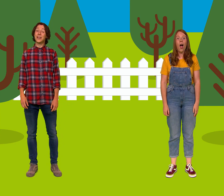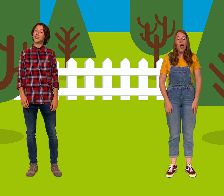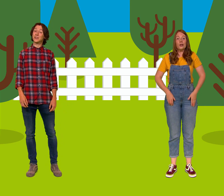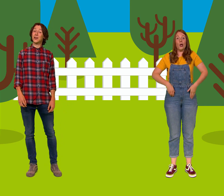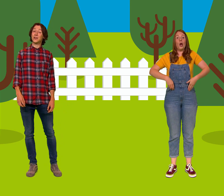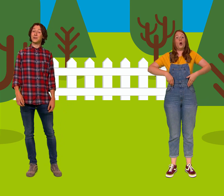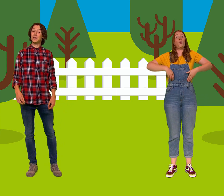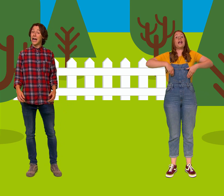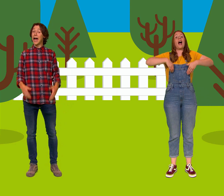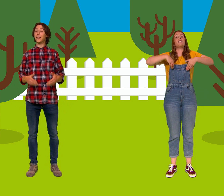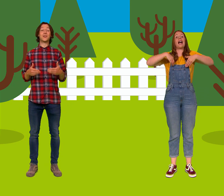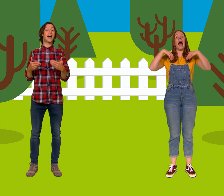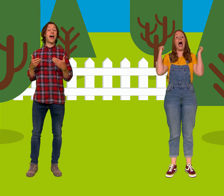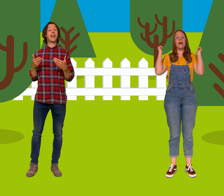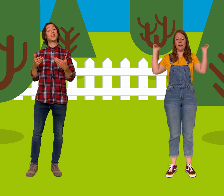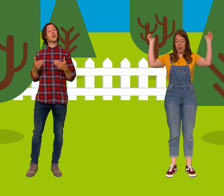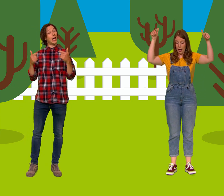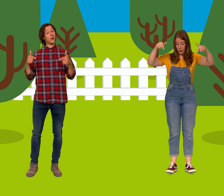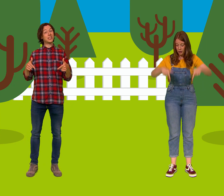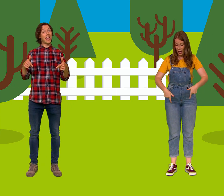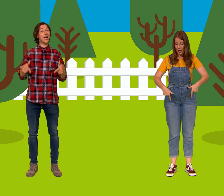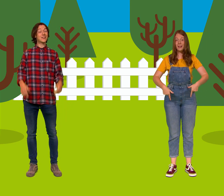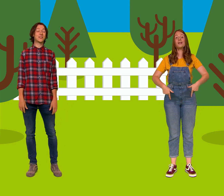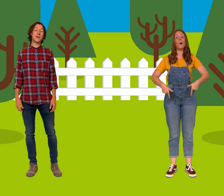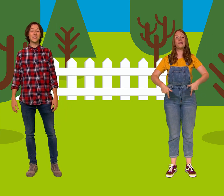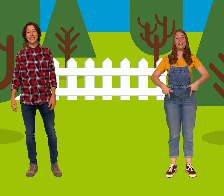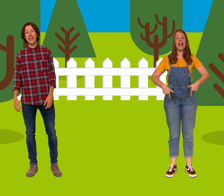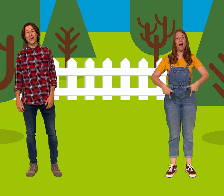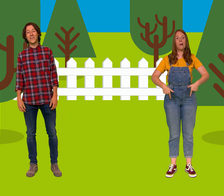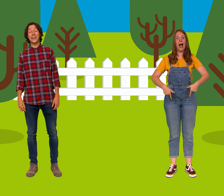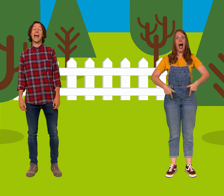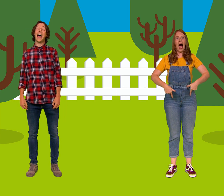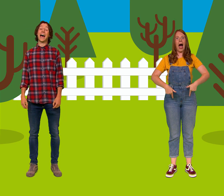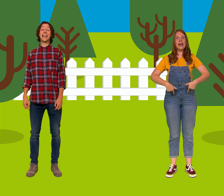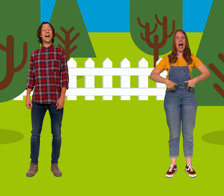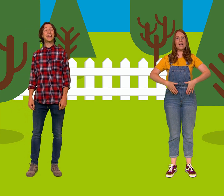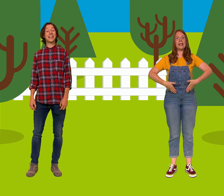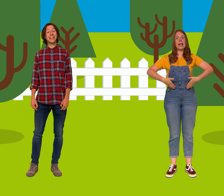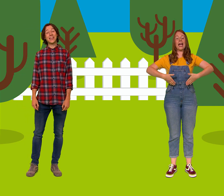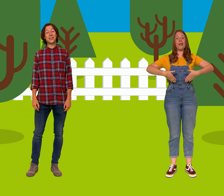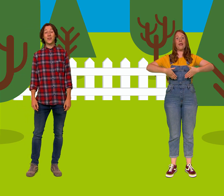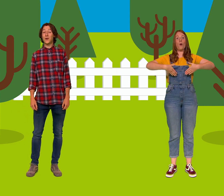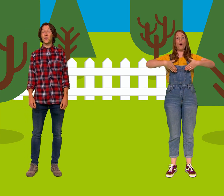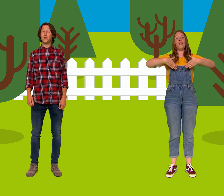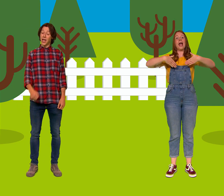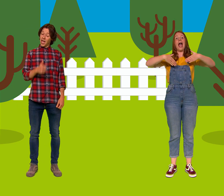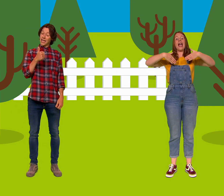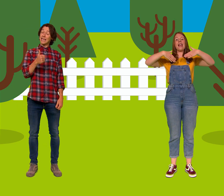Sylwi ar dy anadol a roi traed yn sond i'r llawr A nadlu'n ddo i